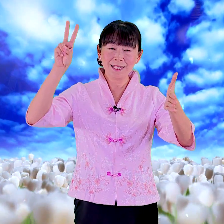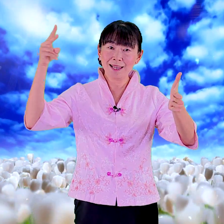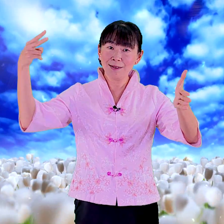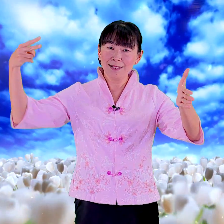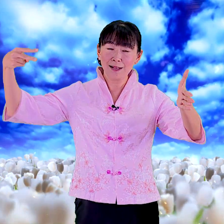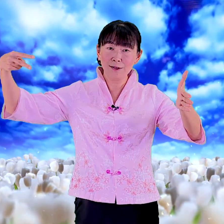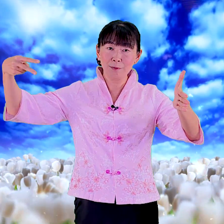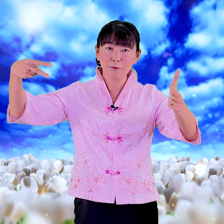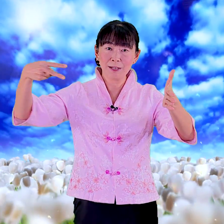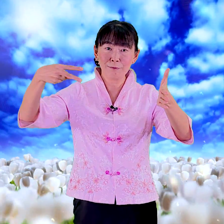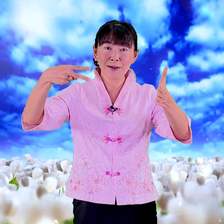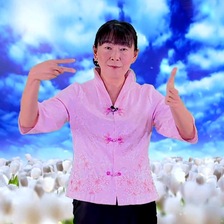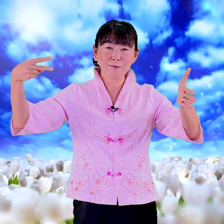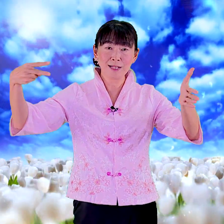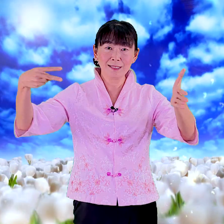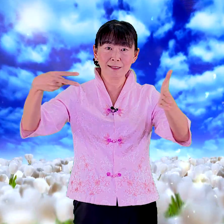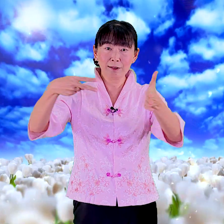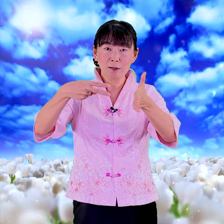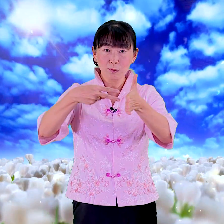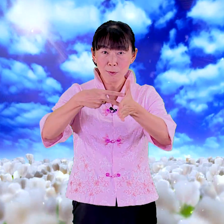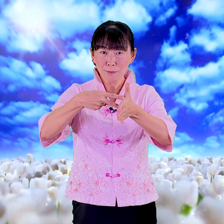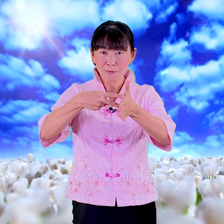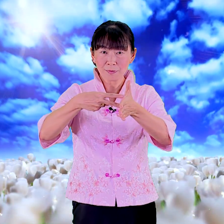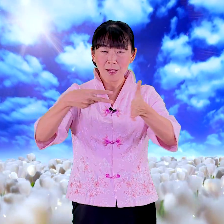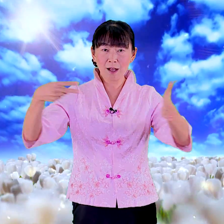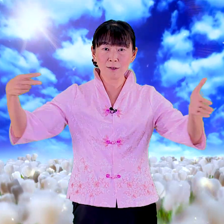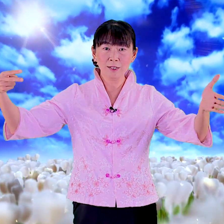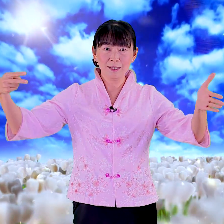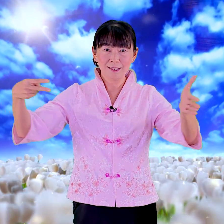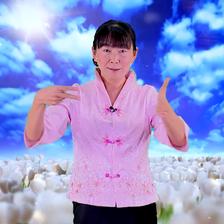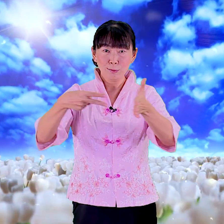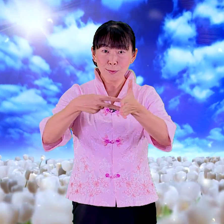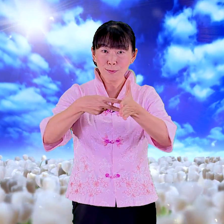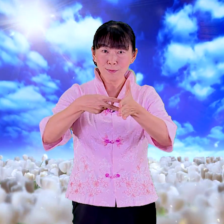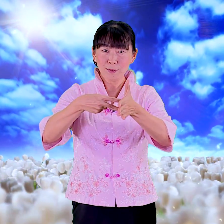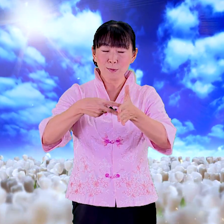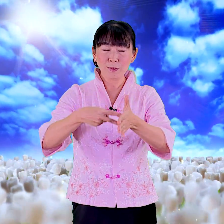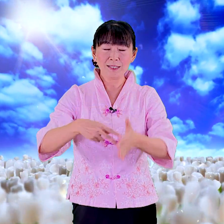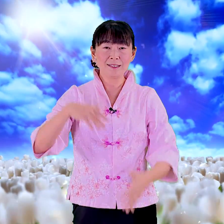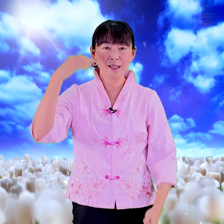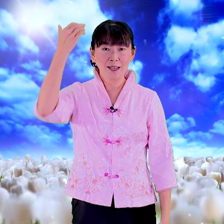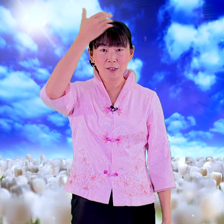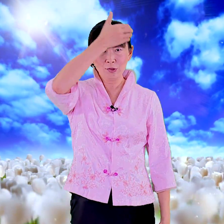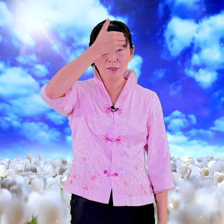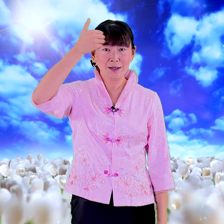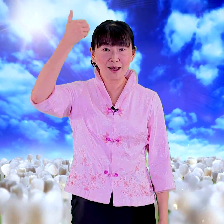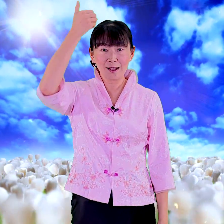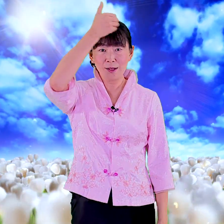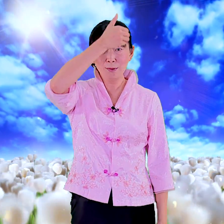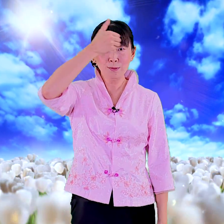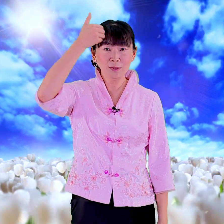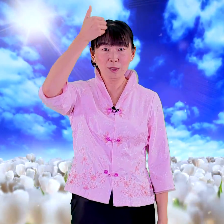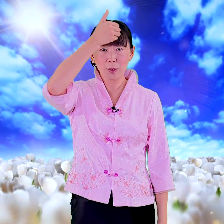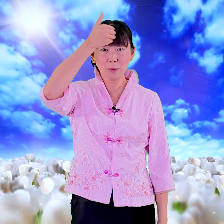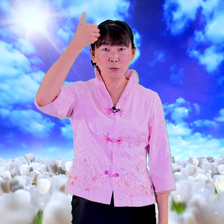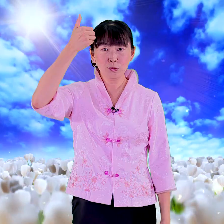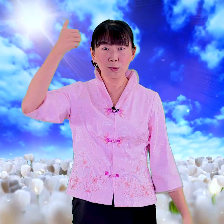叶然后横放放着这个叫中好中所以是使劳有所